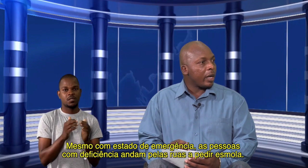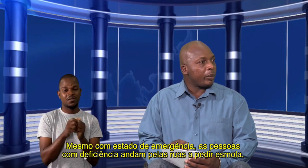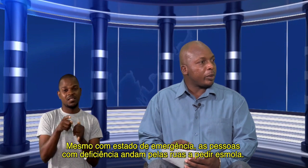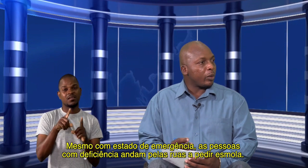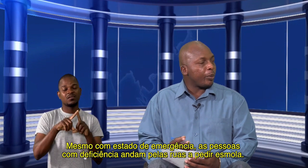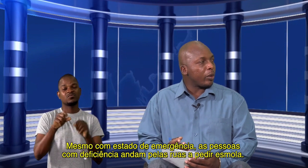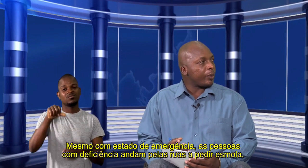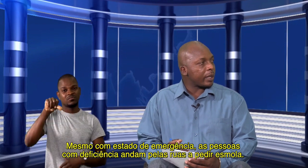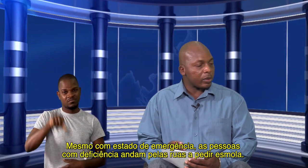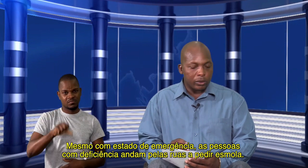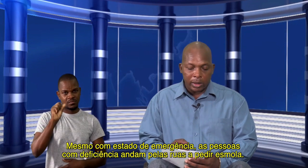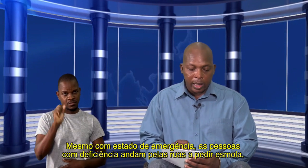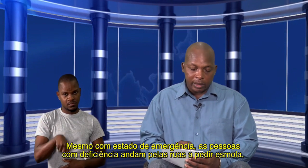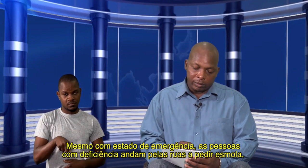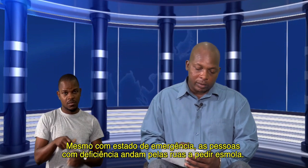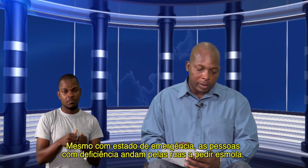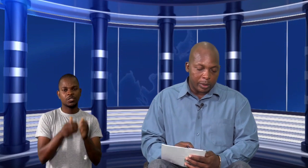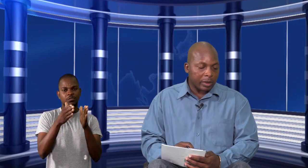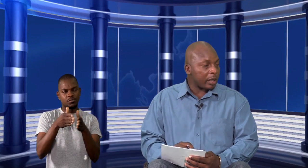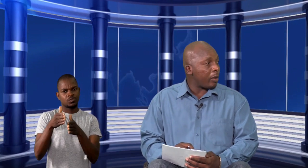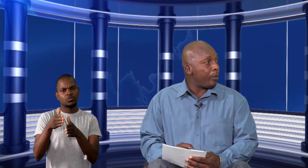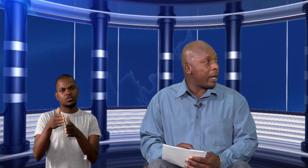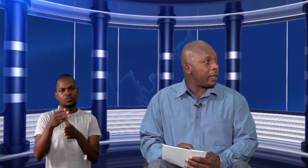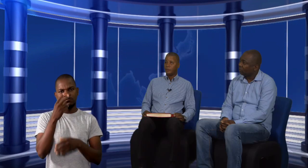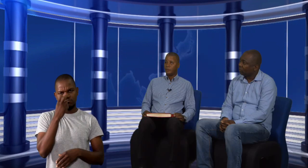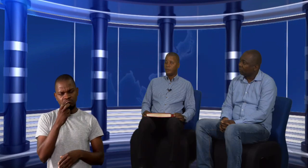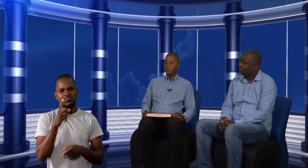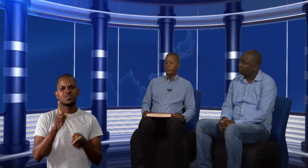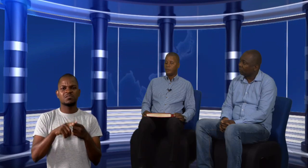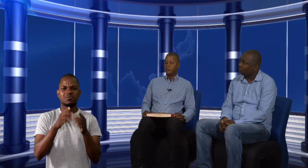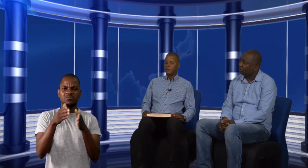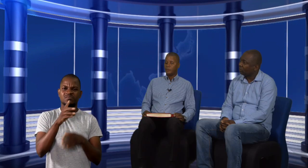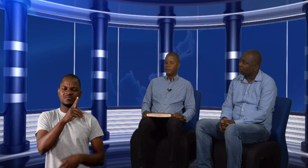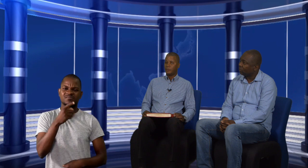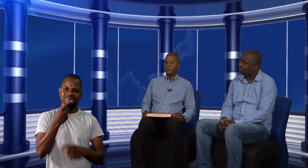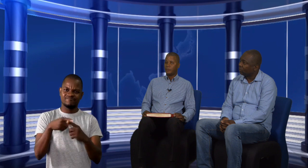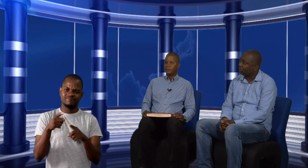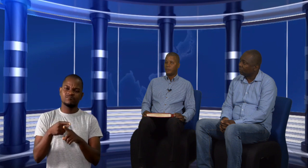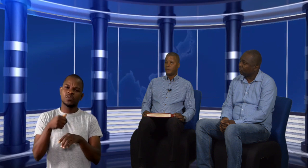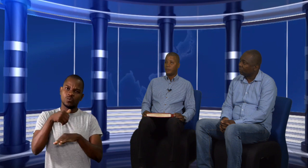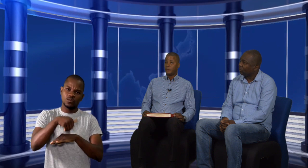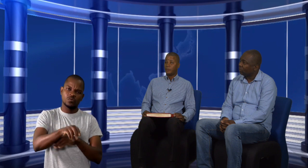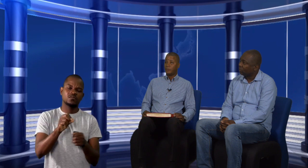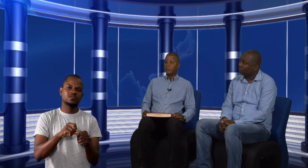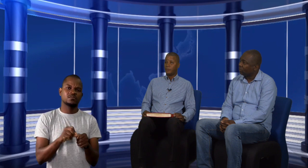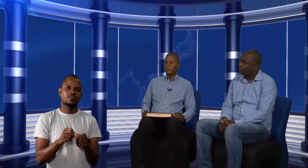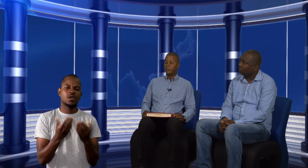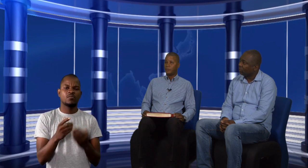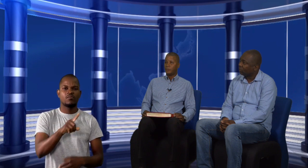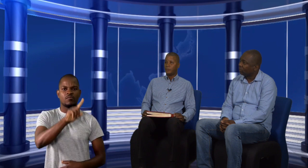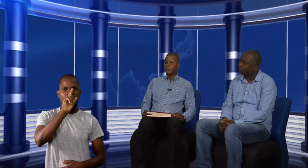a pedir um pouco para se sustentar. Está bem que é um mal, mas é o meio que as pessoas têm sobrevivido.